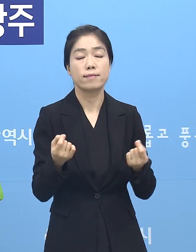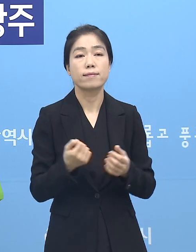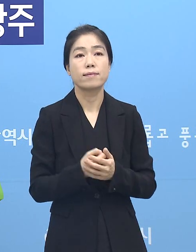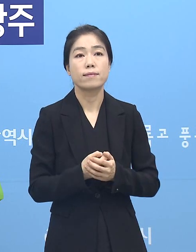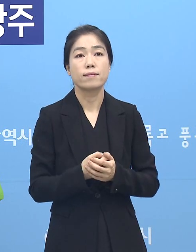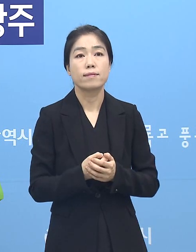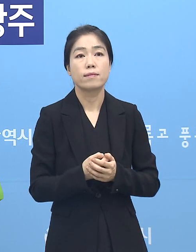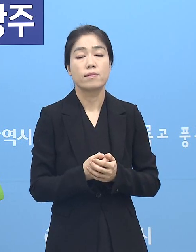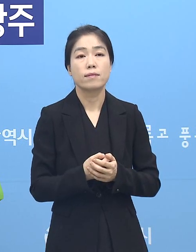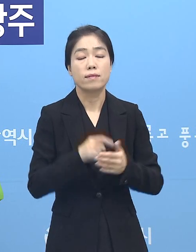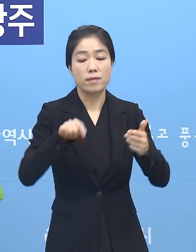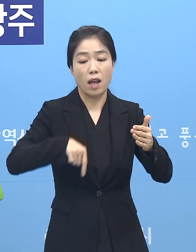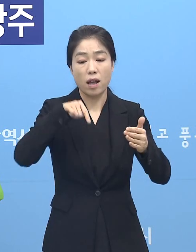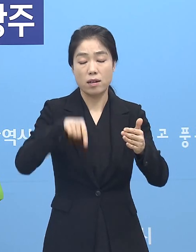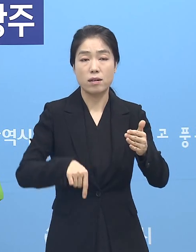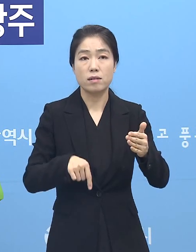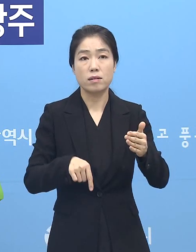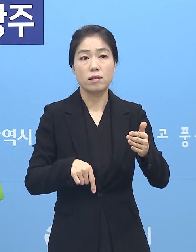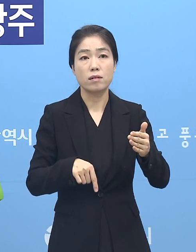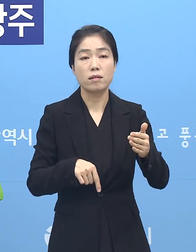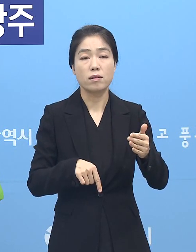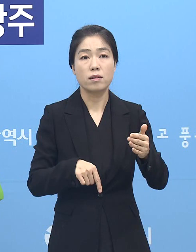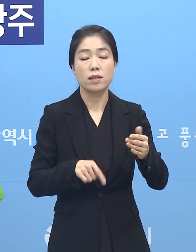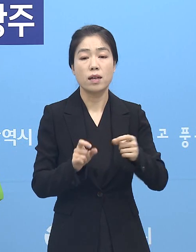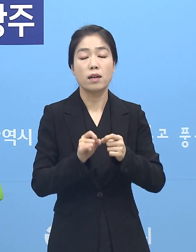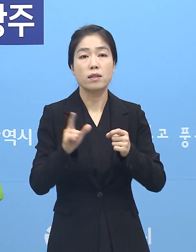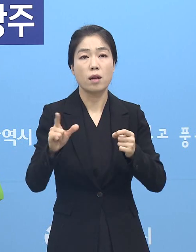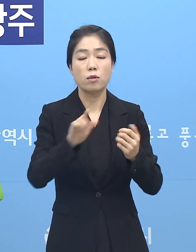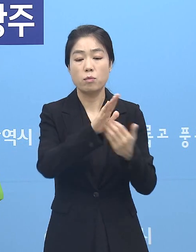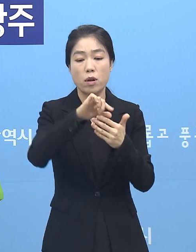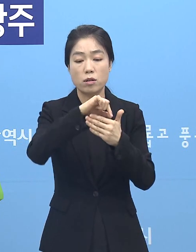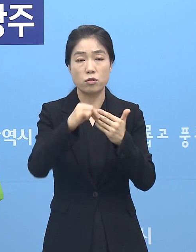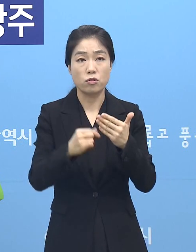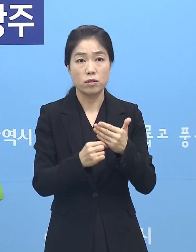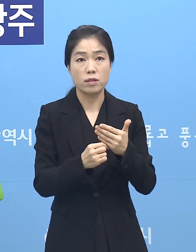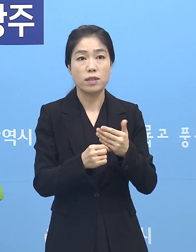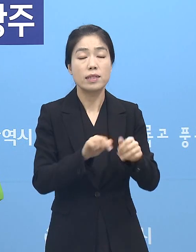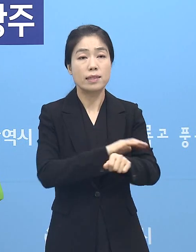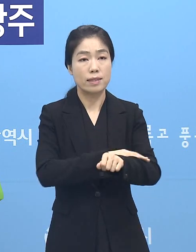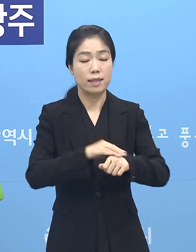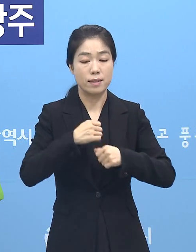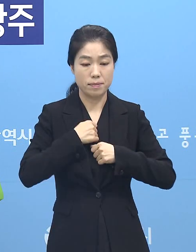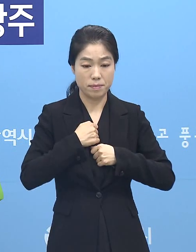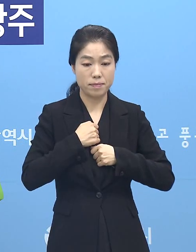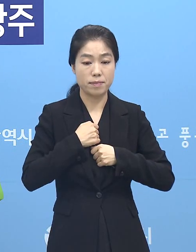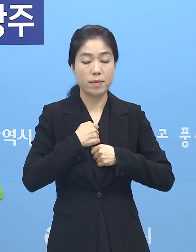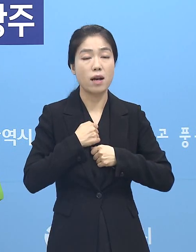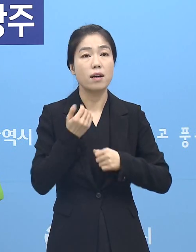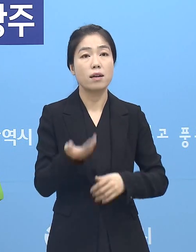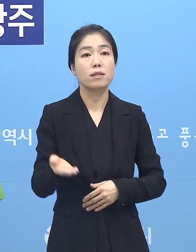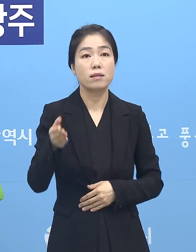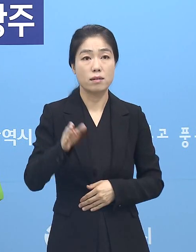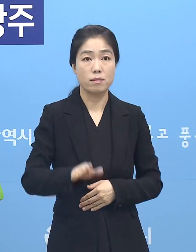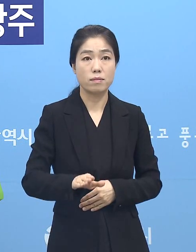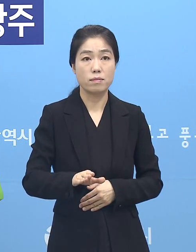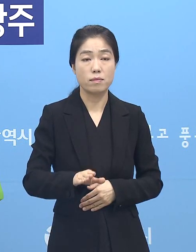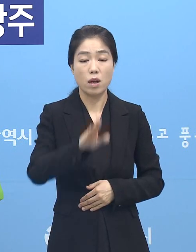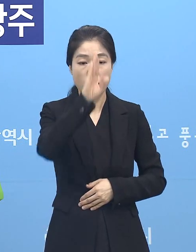되고요. 또 내부 안에서 대부분의 방역수칙은 잘 지켜지고 있는 걸로 보이지만